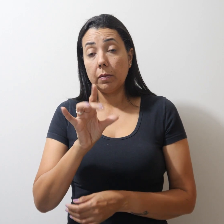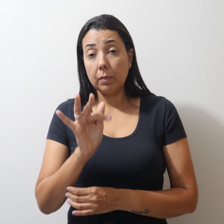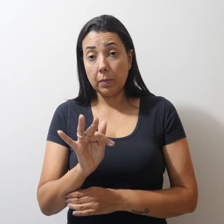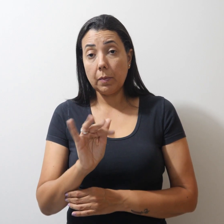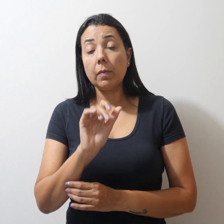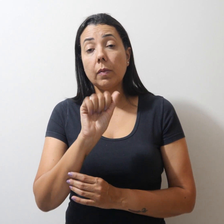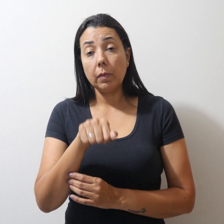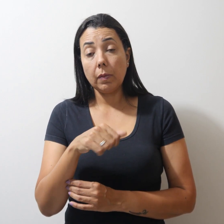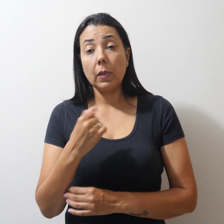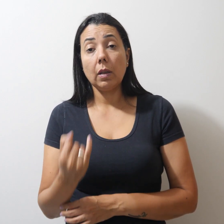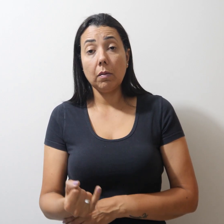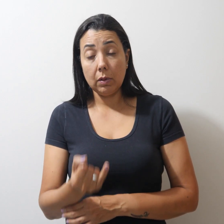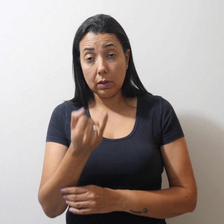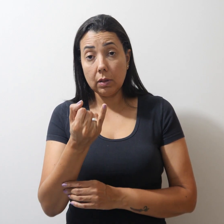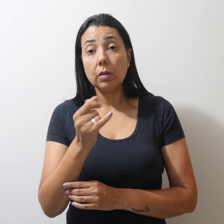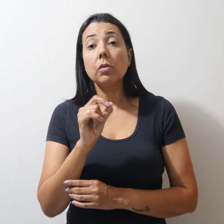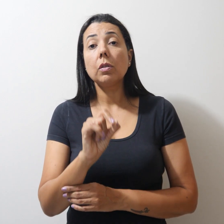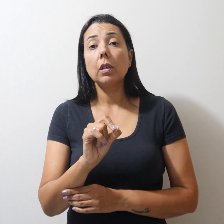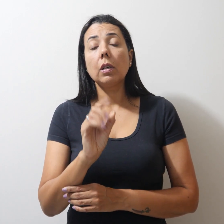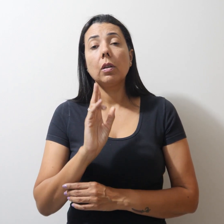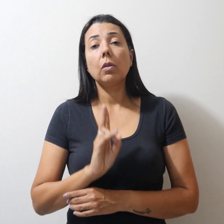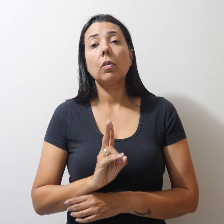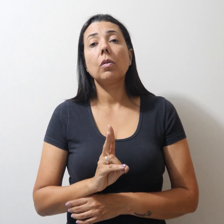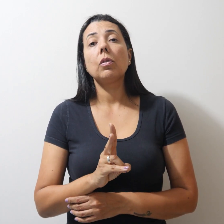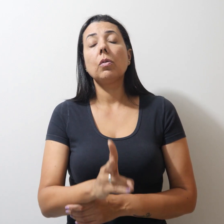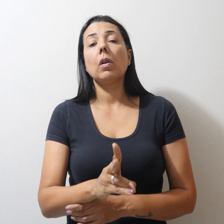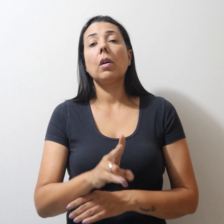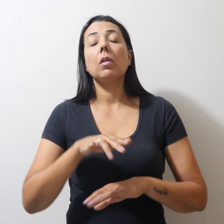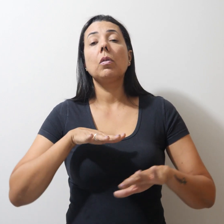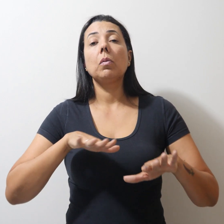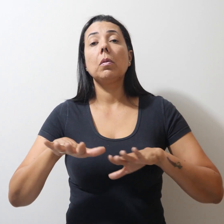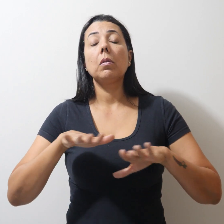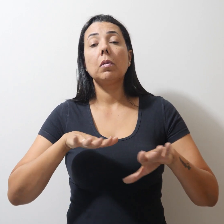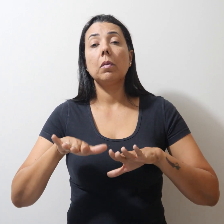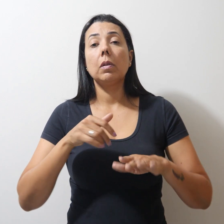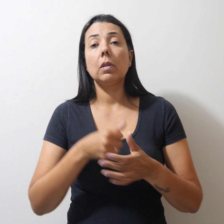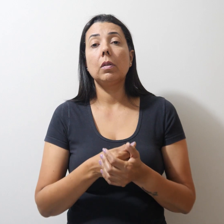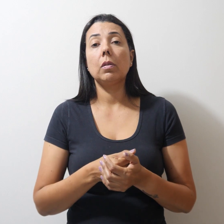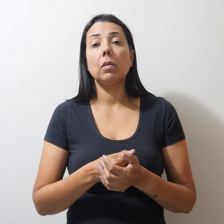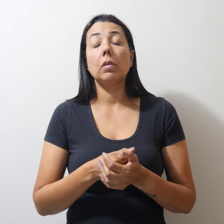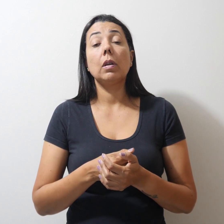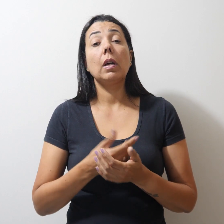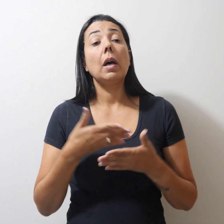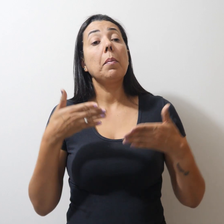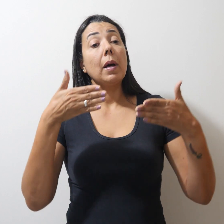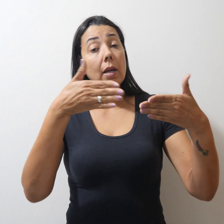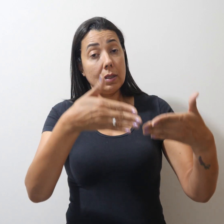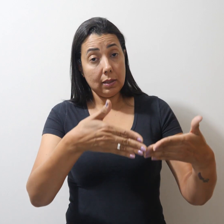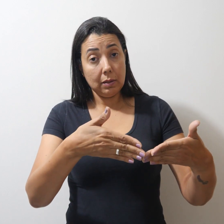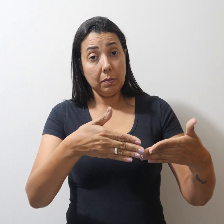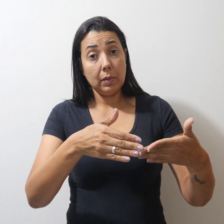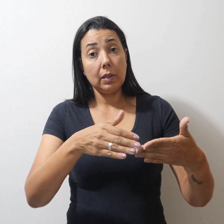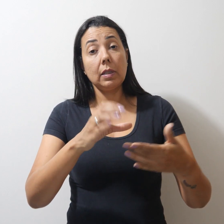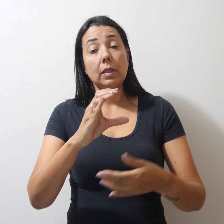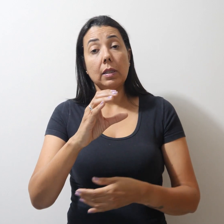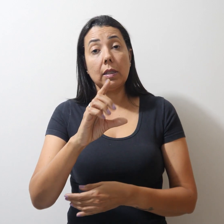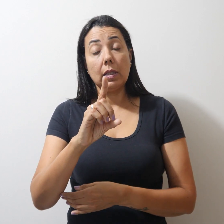muito importante nos mantermos mobilizados. Compareça à CLDF e